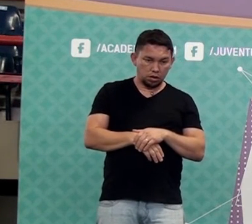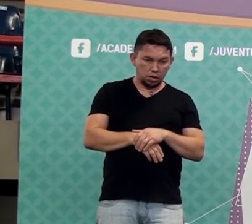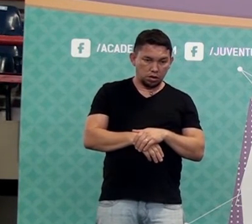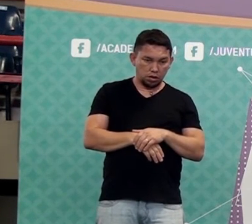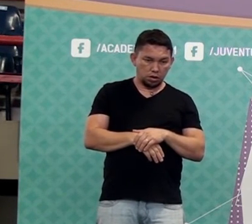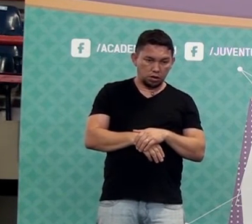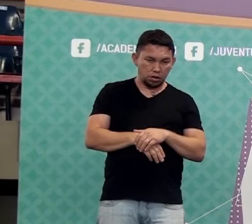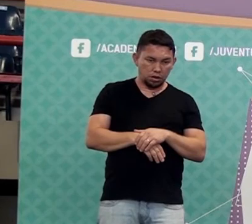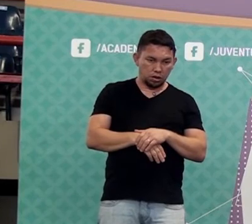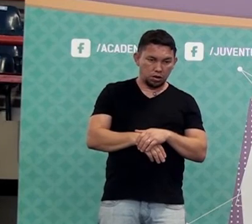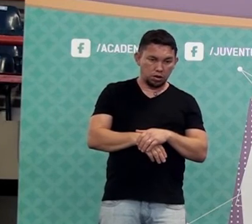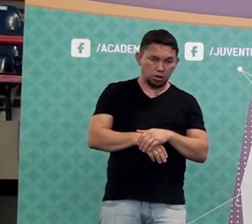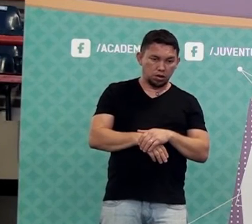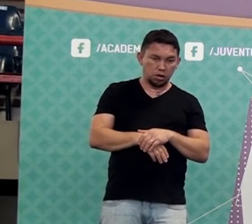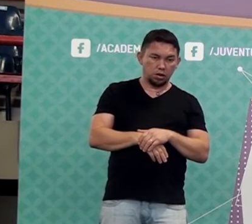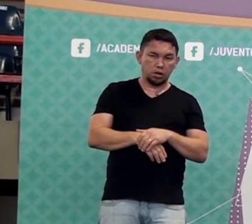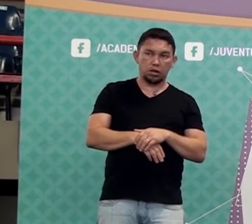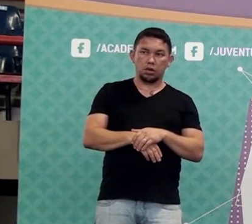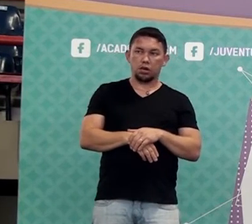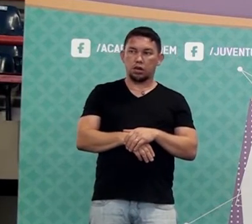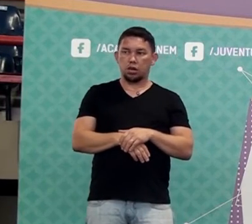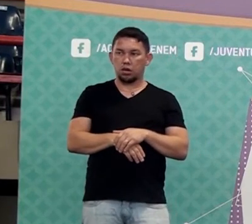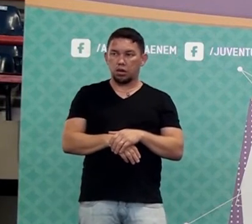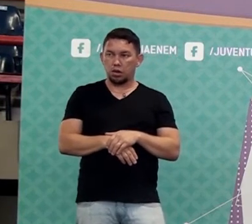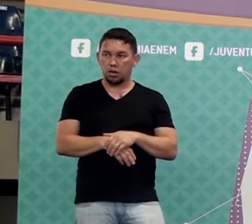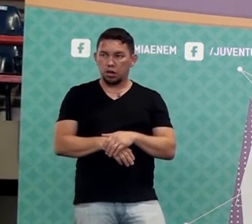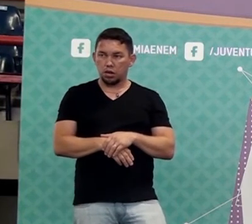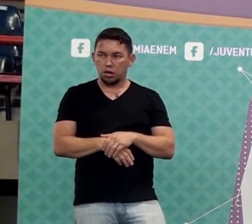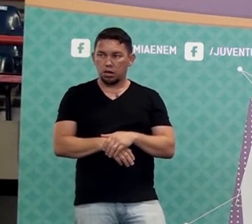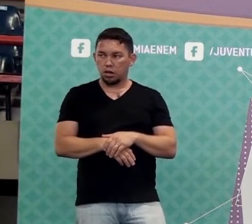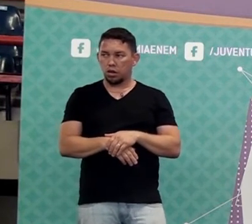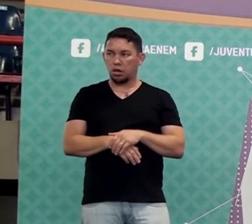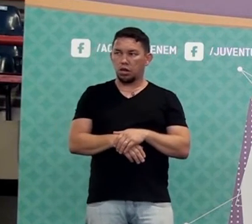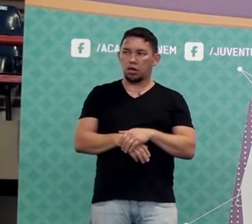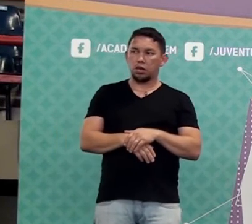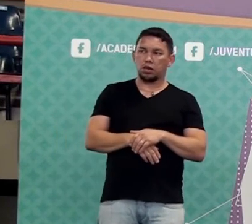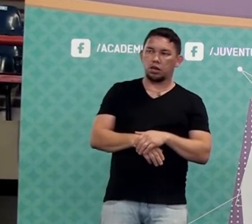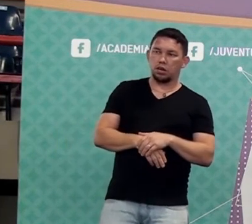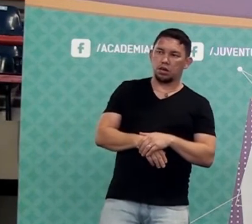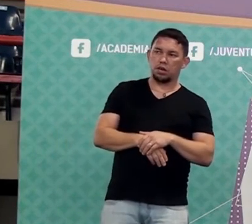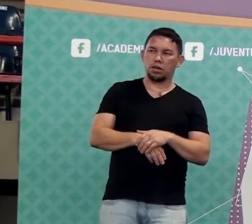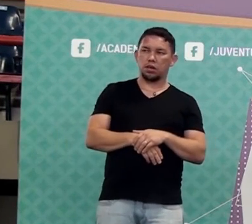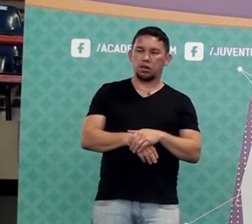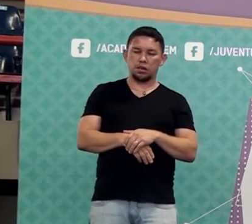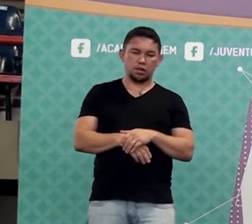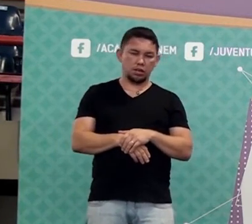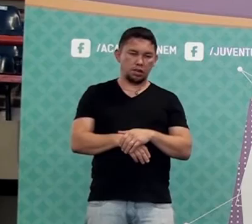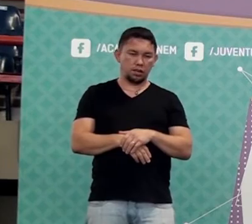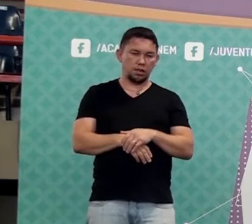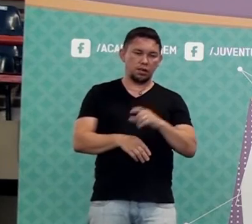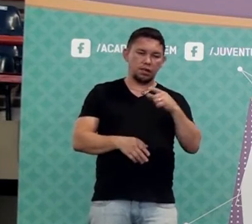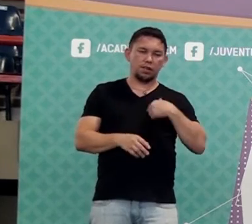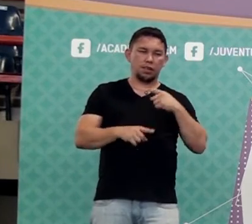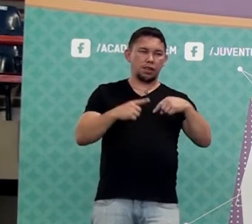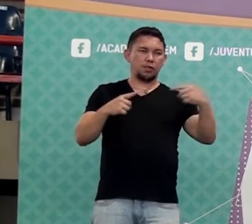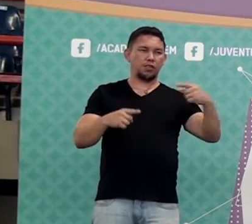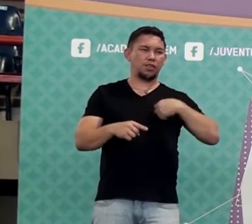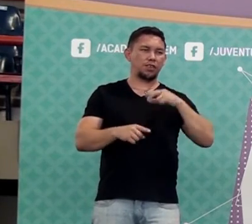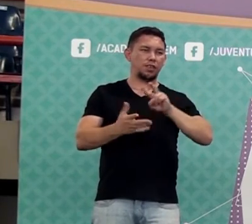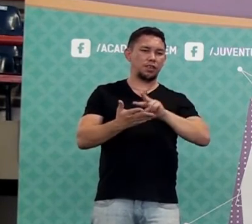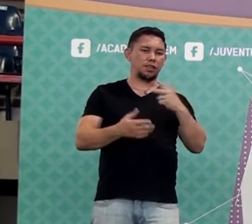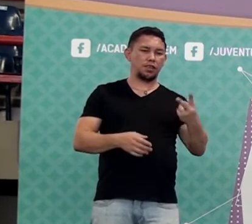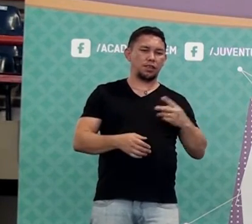Ah, então na apostila está errado, né? Na apostila está sem futuro essa promoção, né? Está assim, leve 3 e